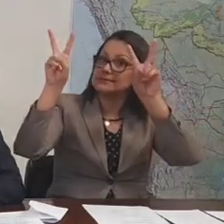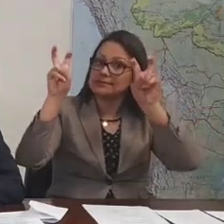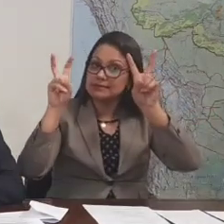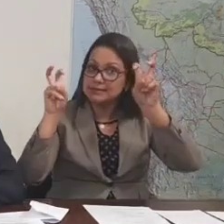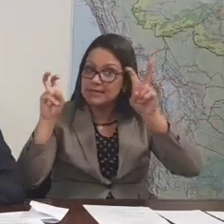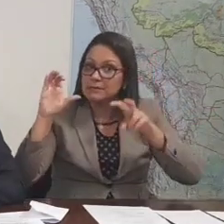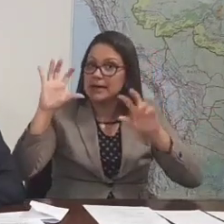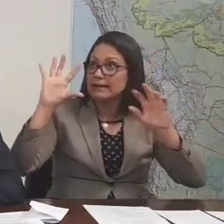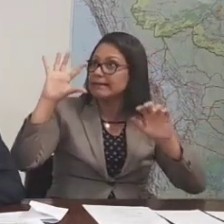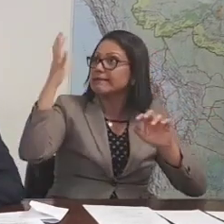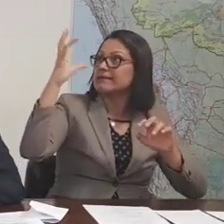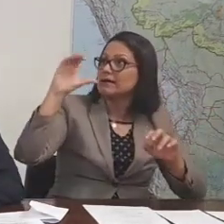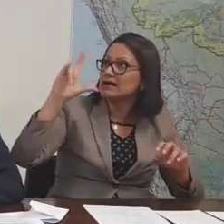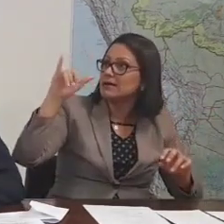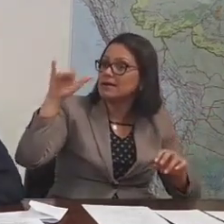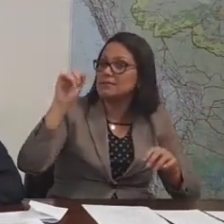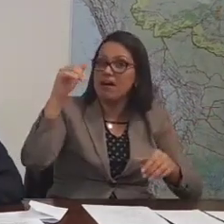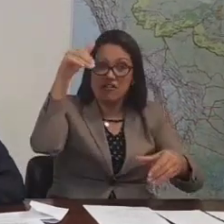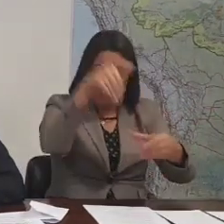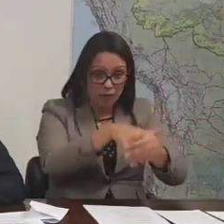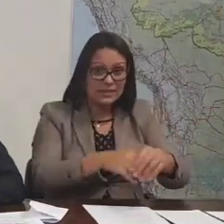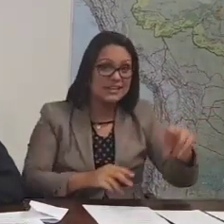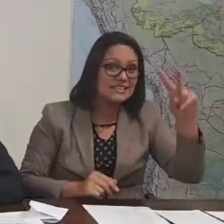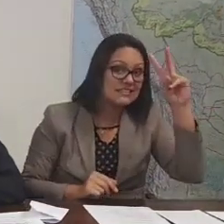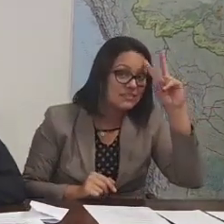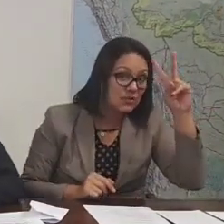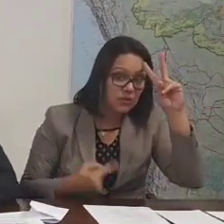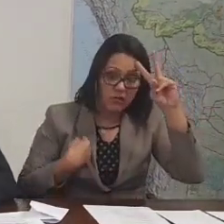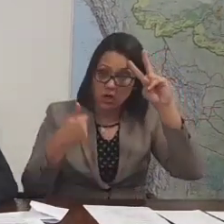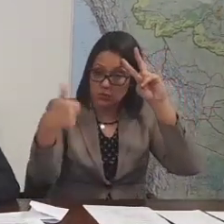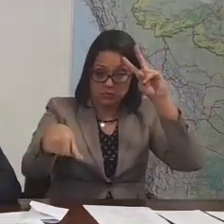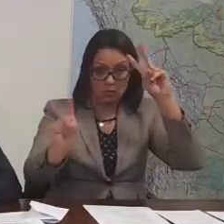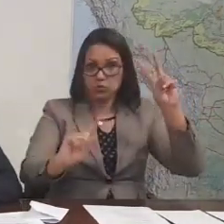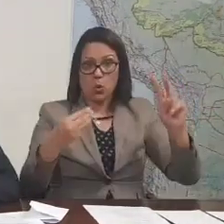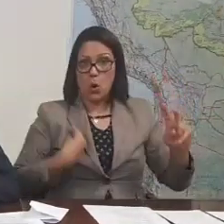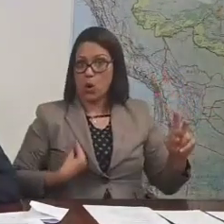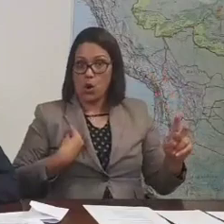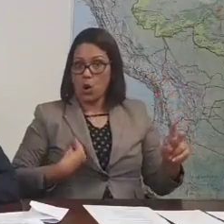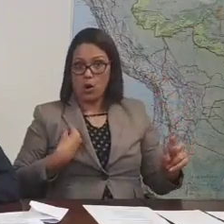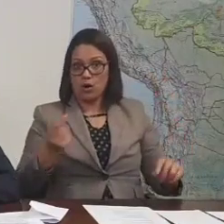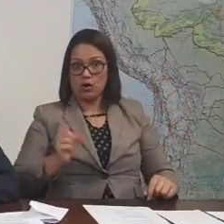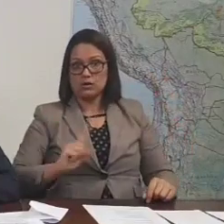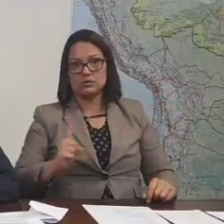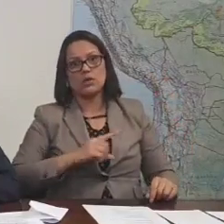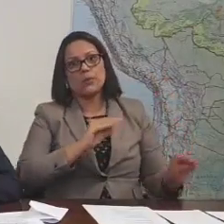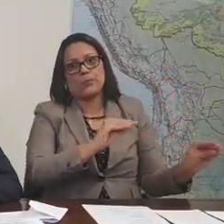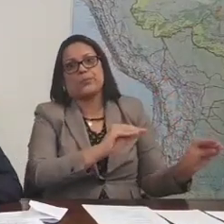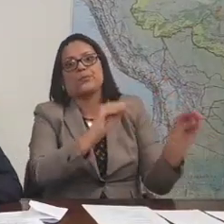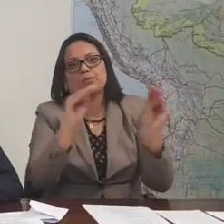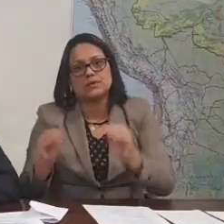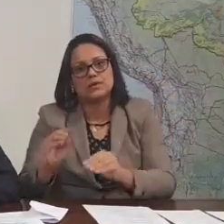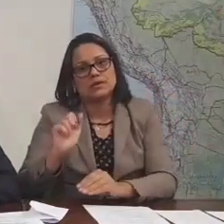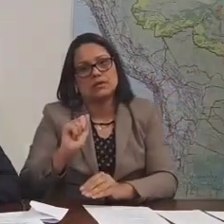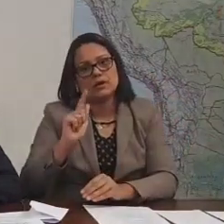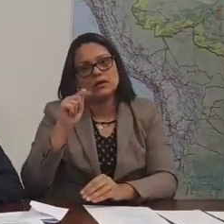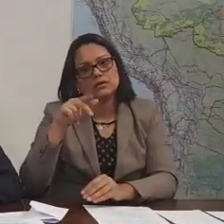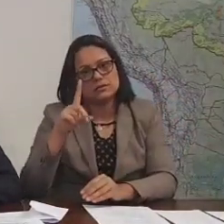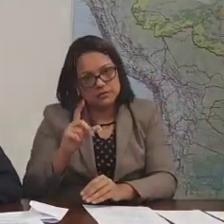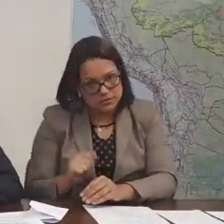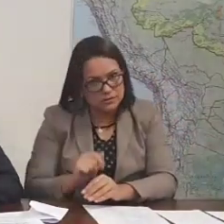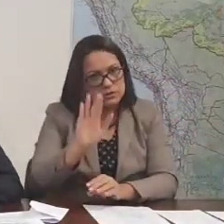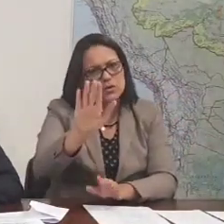votadas. Na segunda-feira eu não estarei. A mesma situação da Aline. Eu mudei minha agenda. Então, o pessoal tem que